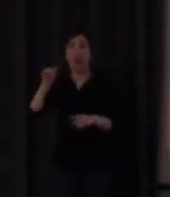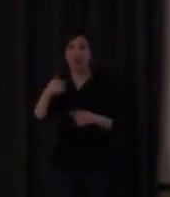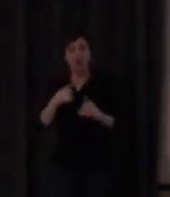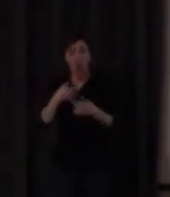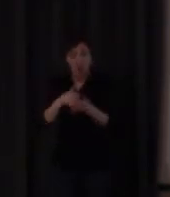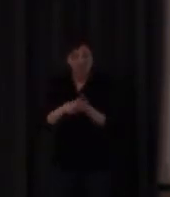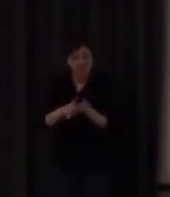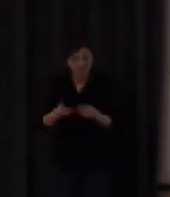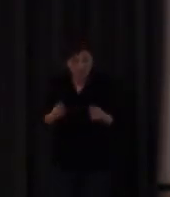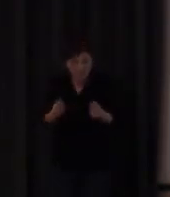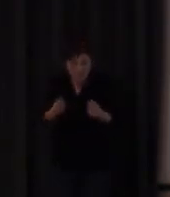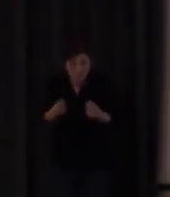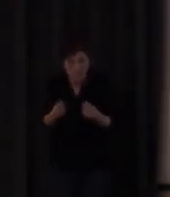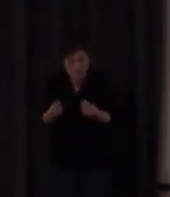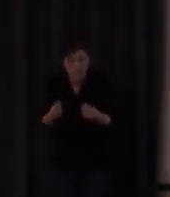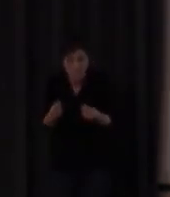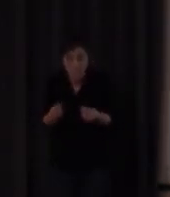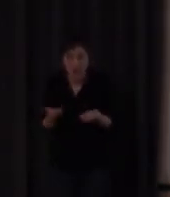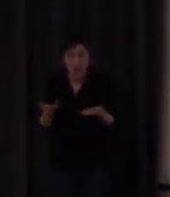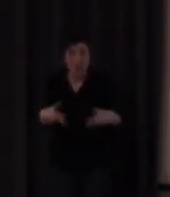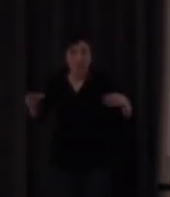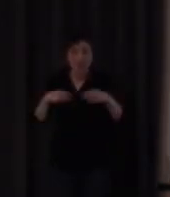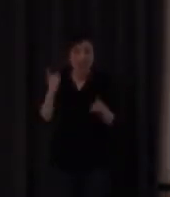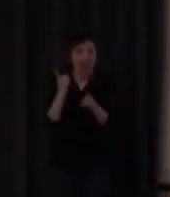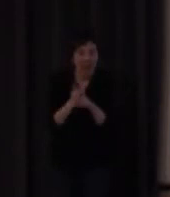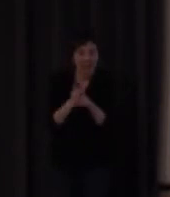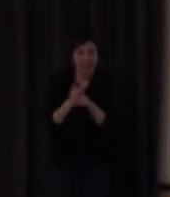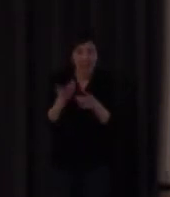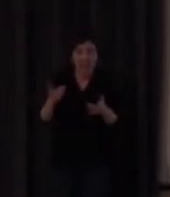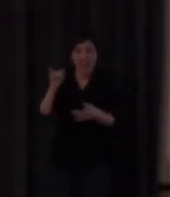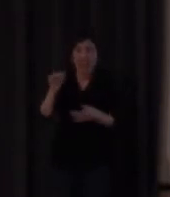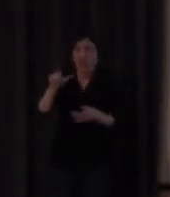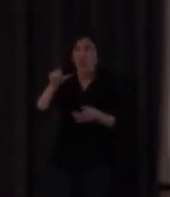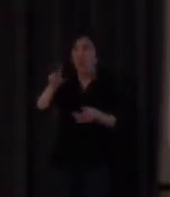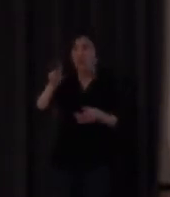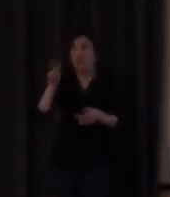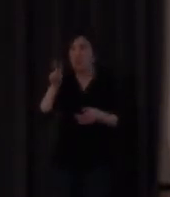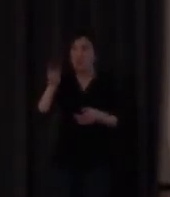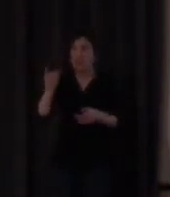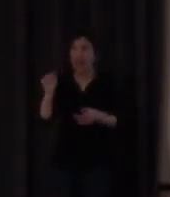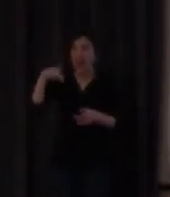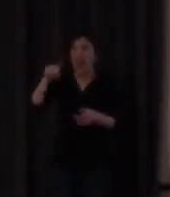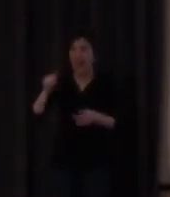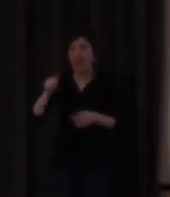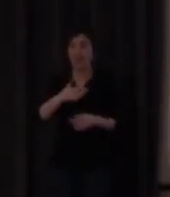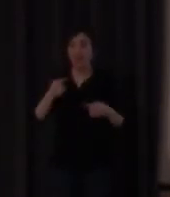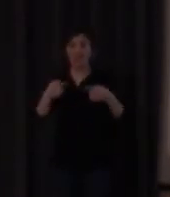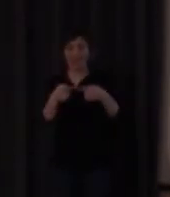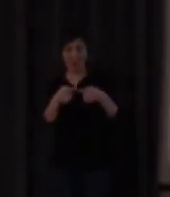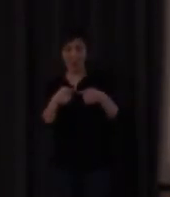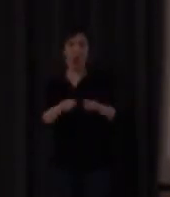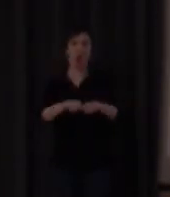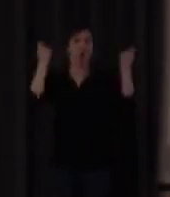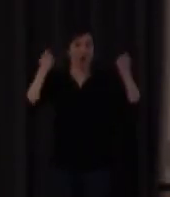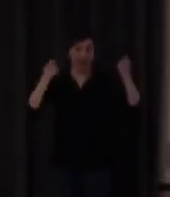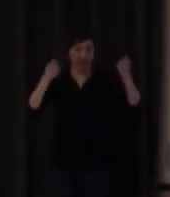la chaqueta antediluviana de mi tío está rota y a mí qué más me da no saber lo que es antediluviana